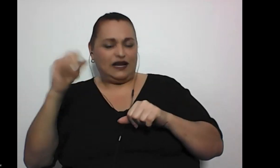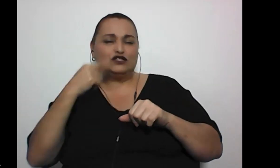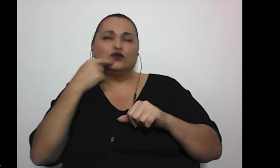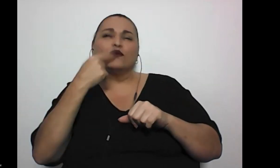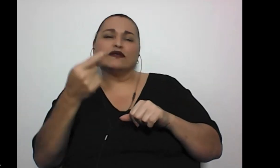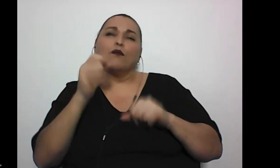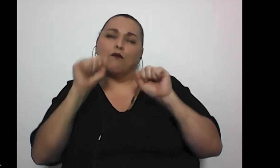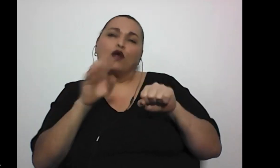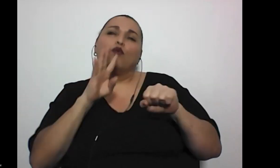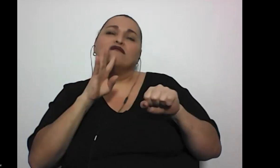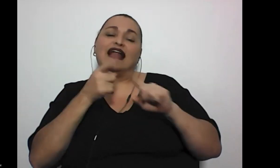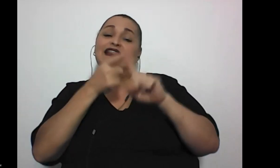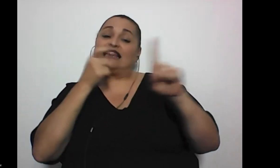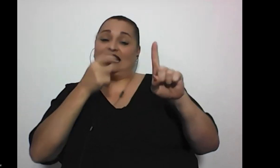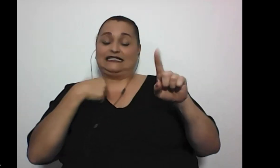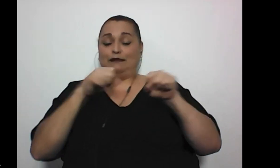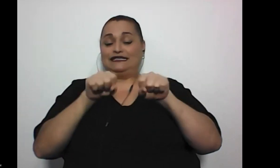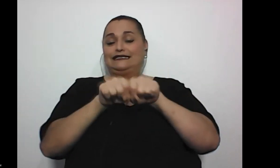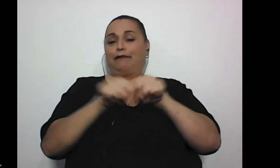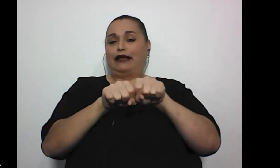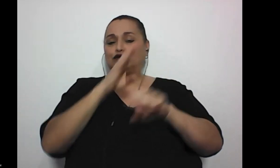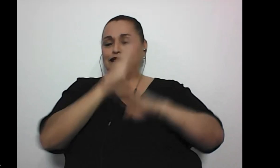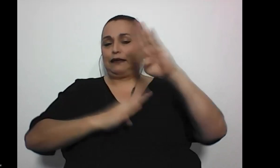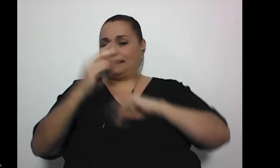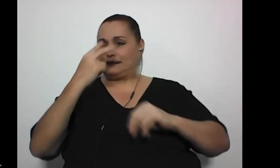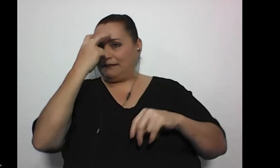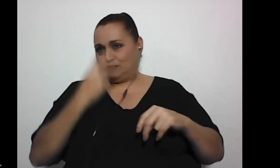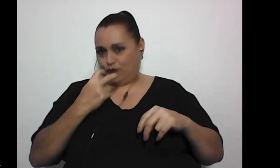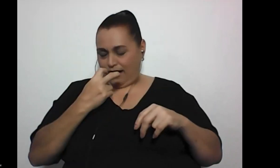hablarlo desde estos zapatos de la discapacidad visual,